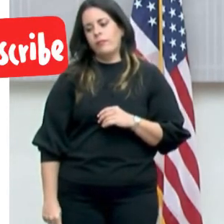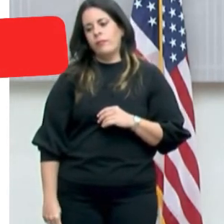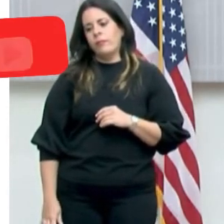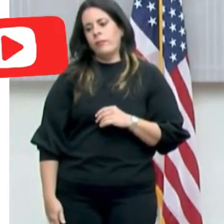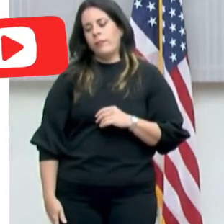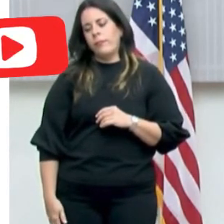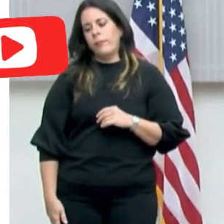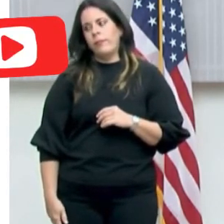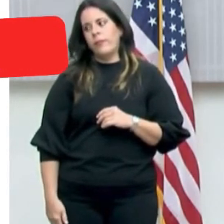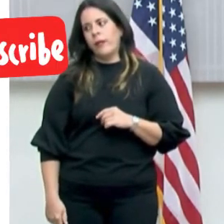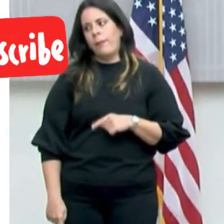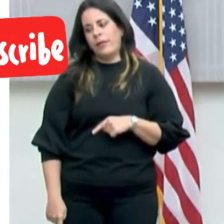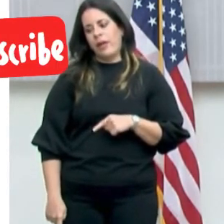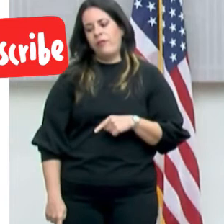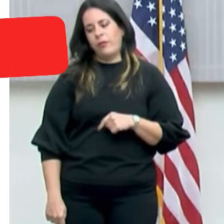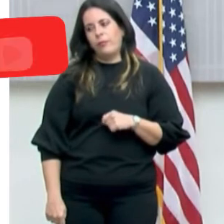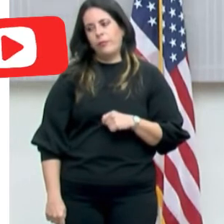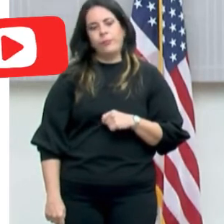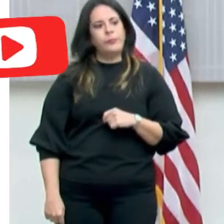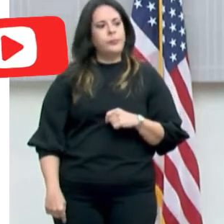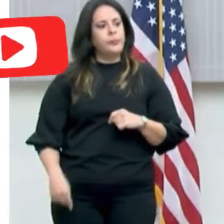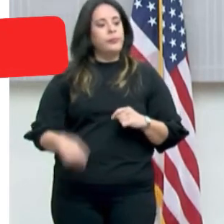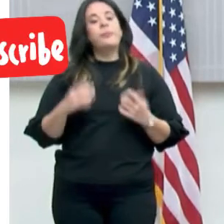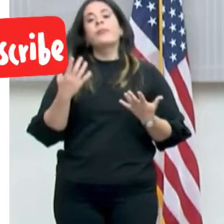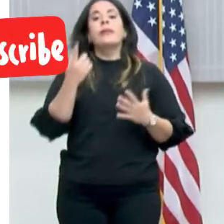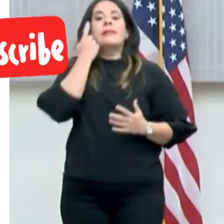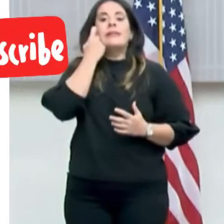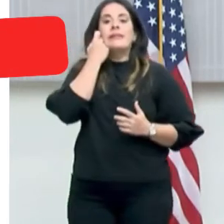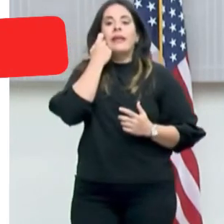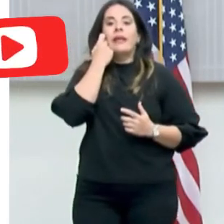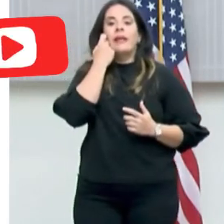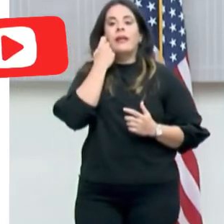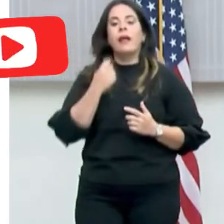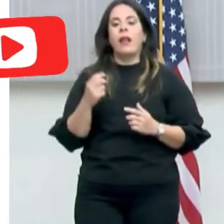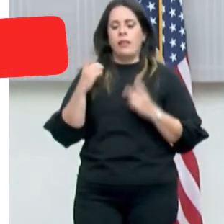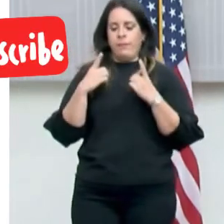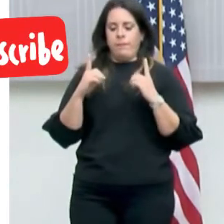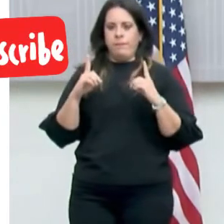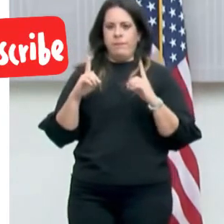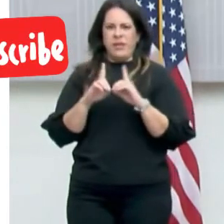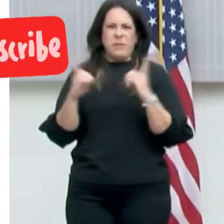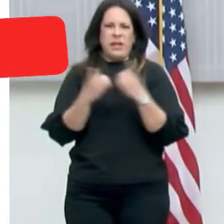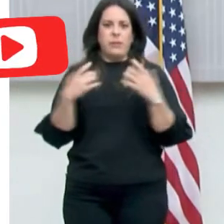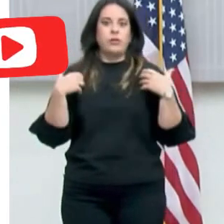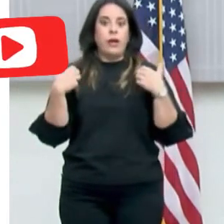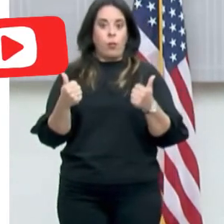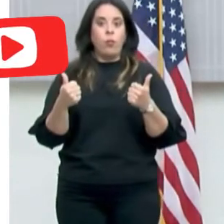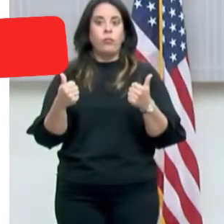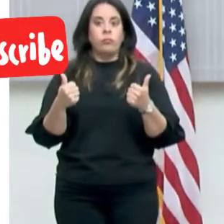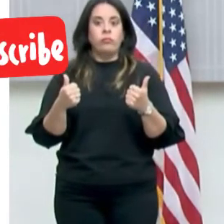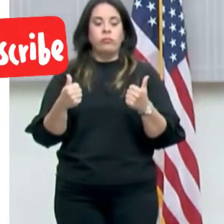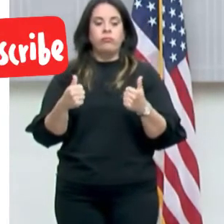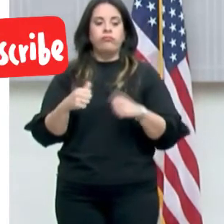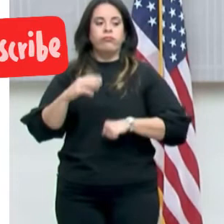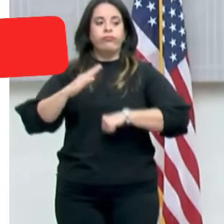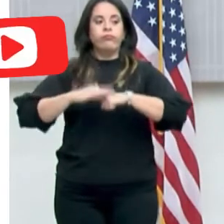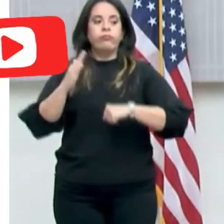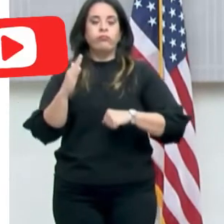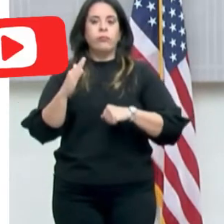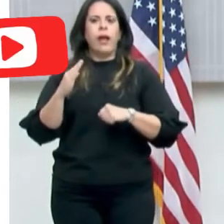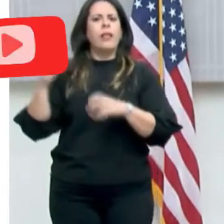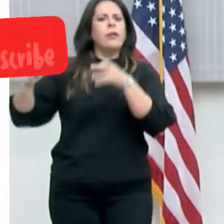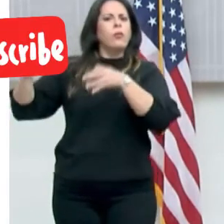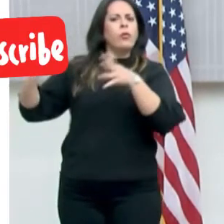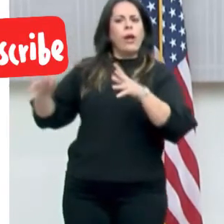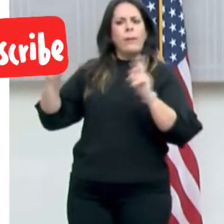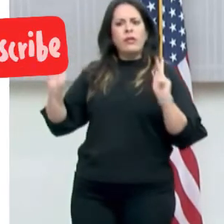opinión pública con este aspecto de la vacunación y recientemente el Departamento de Salud denunció en los tribunales